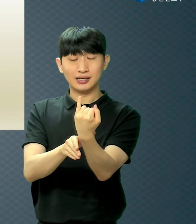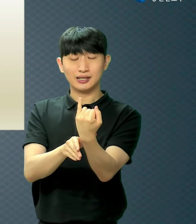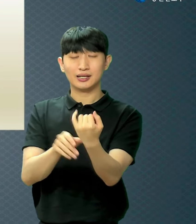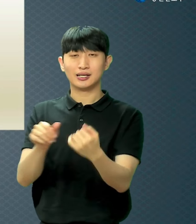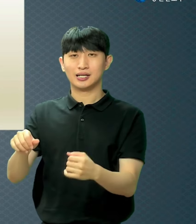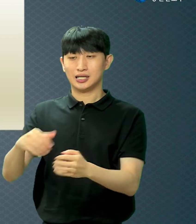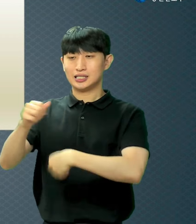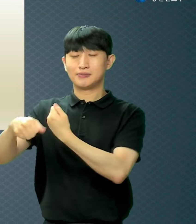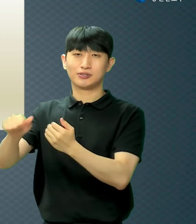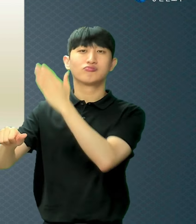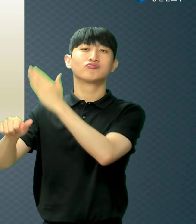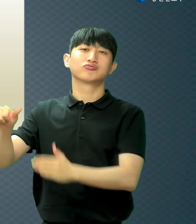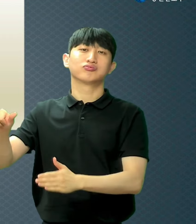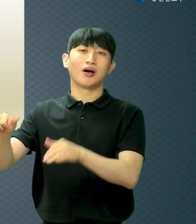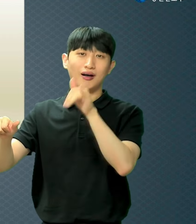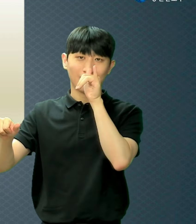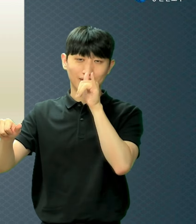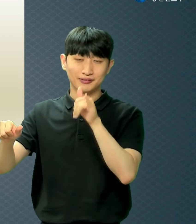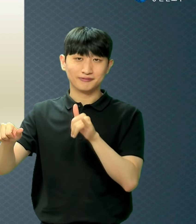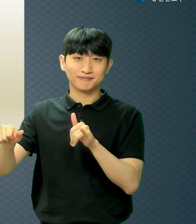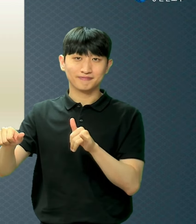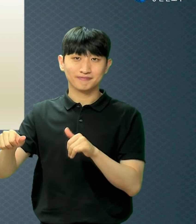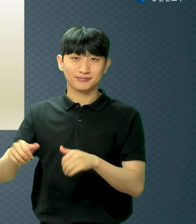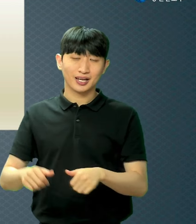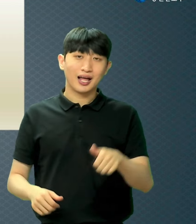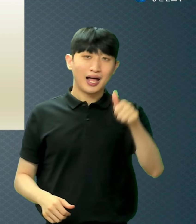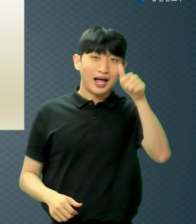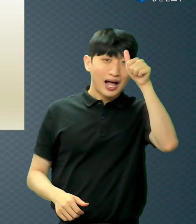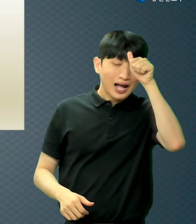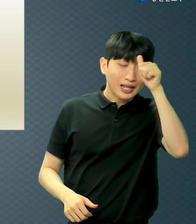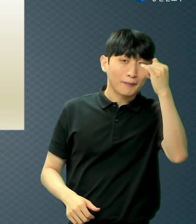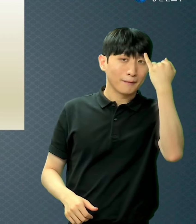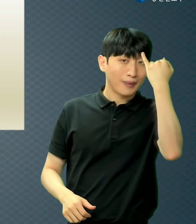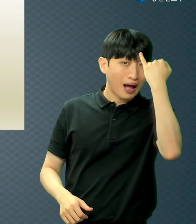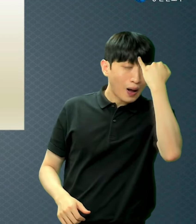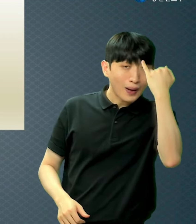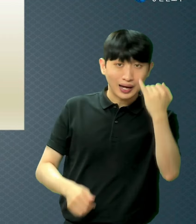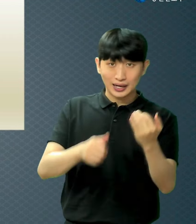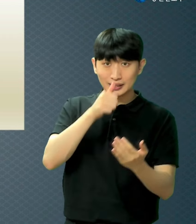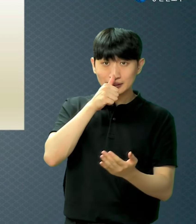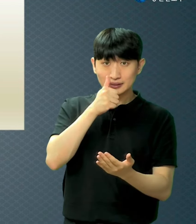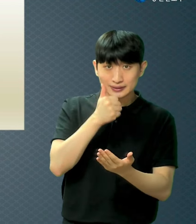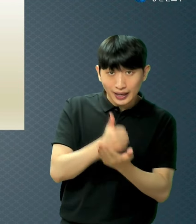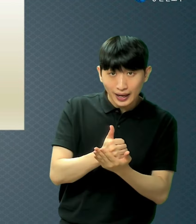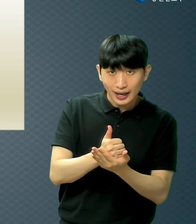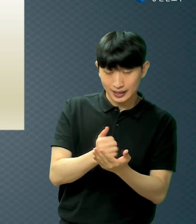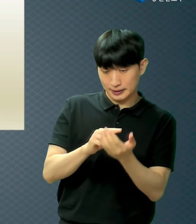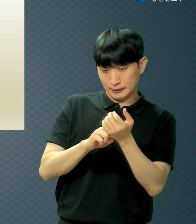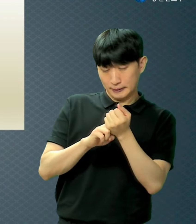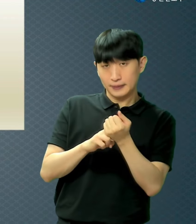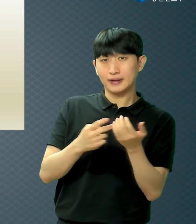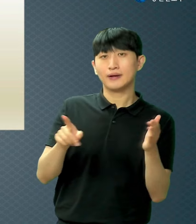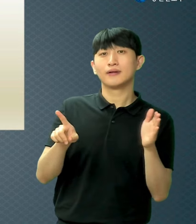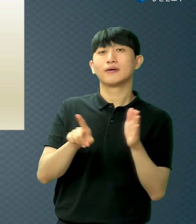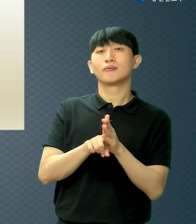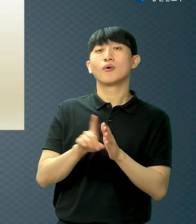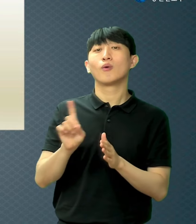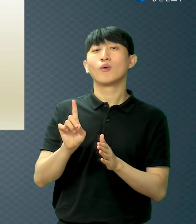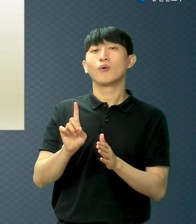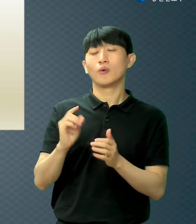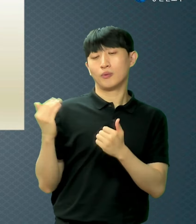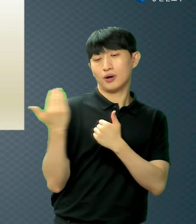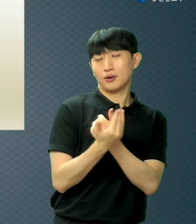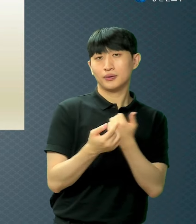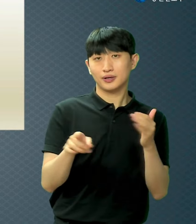아담과 하와의 죄로 인한 부끄러움을 가리우려면 가죽옷이 있어야 돼요 이게 진짜